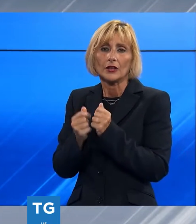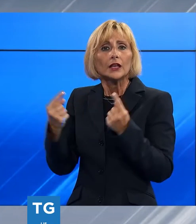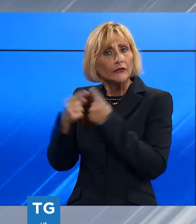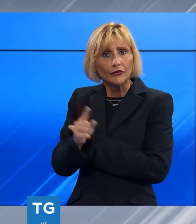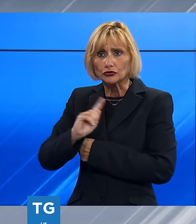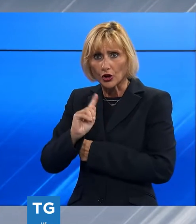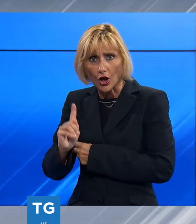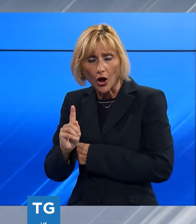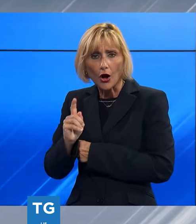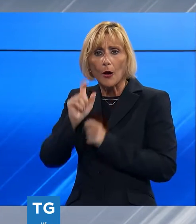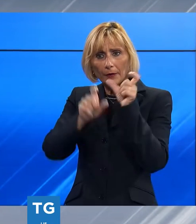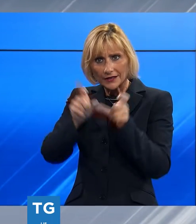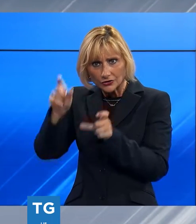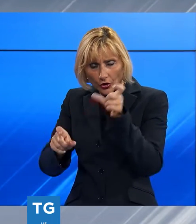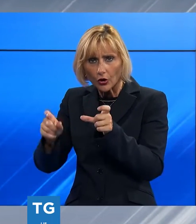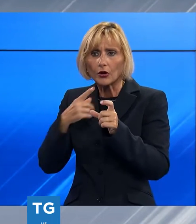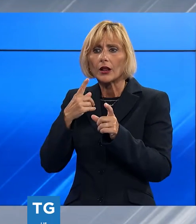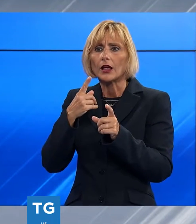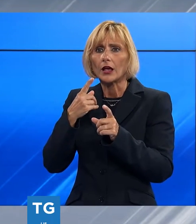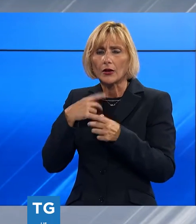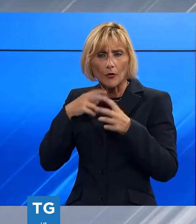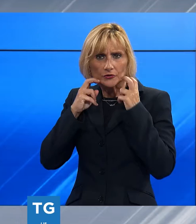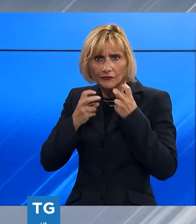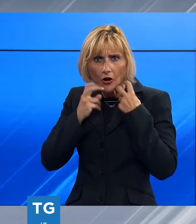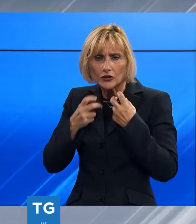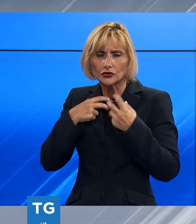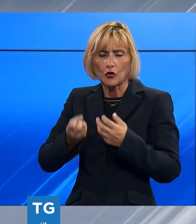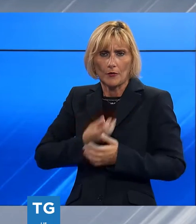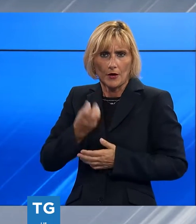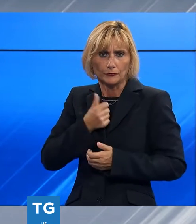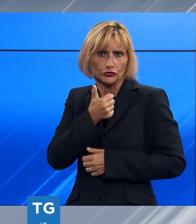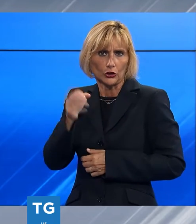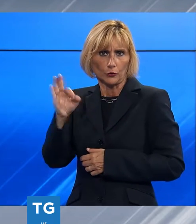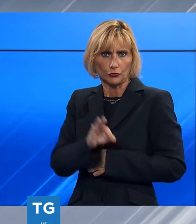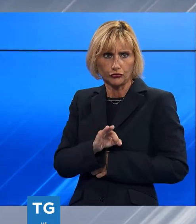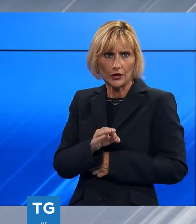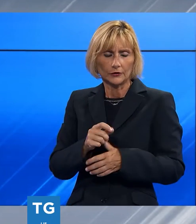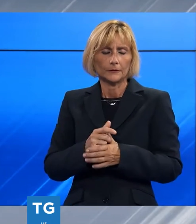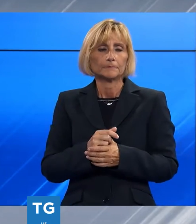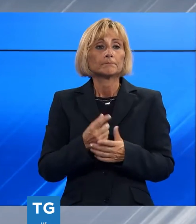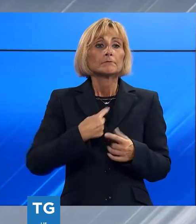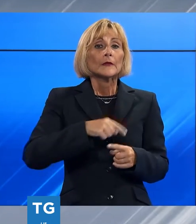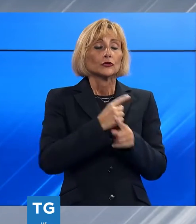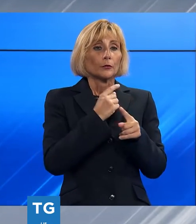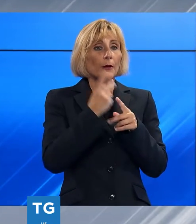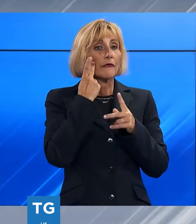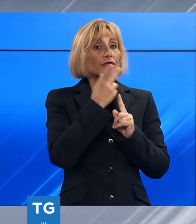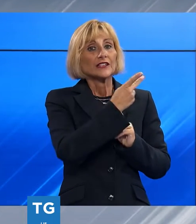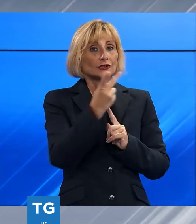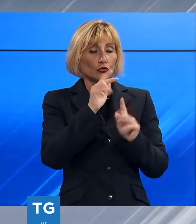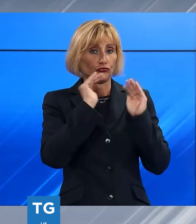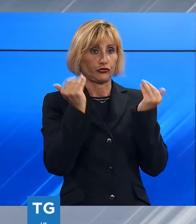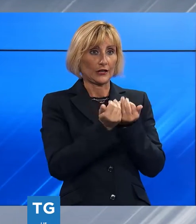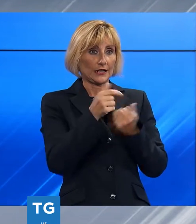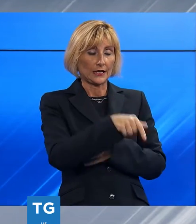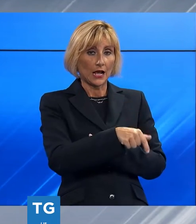al lavoro, pur di ben figurare, rende oltre il 100%. Quello che va fatto è ricomporre una visione generale, dove chiaramente